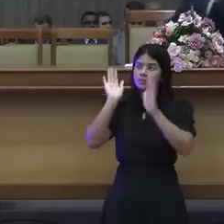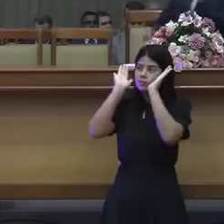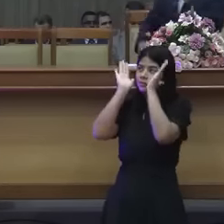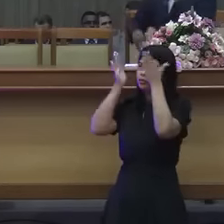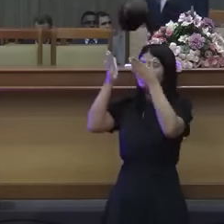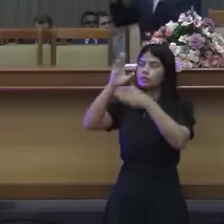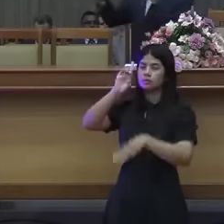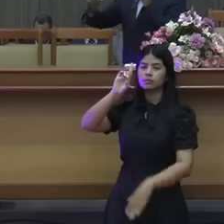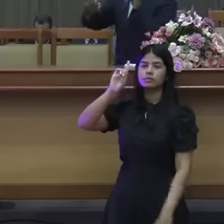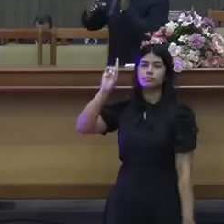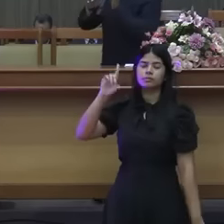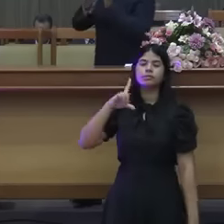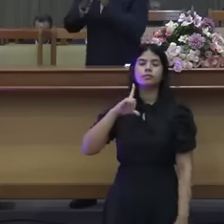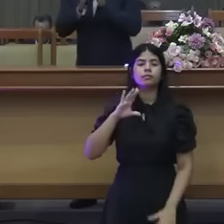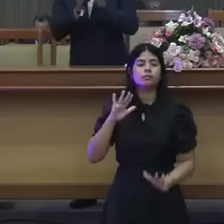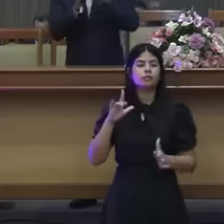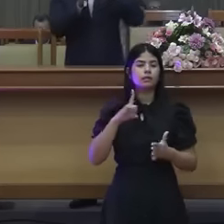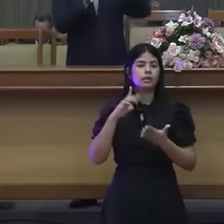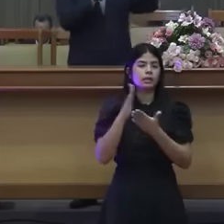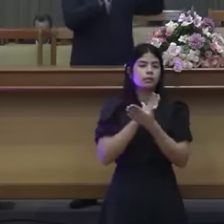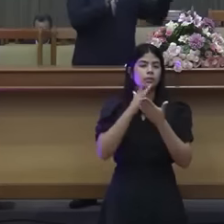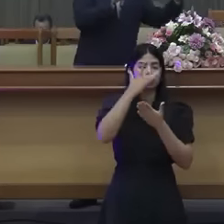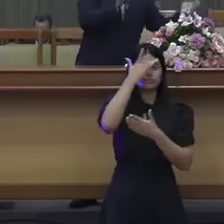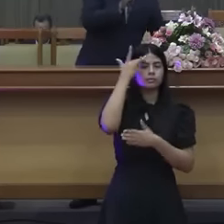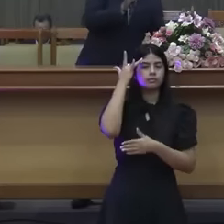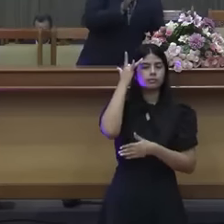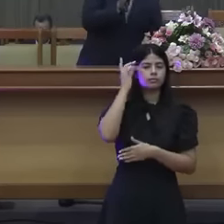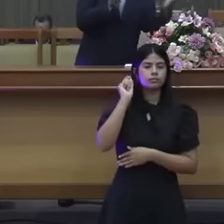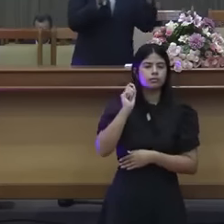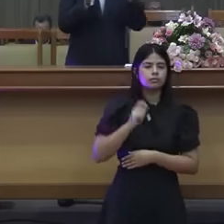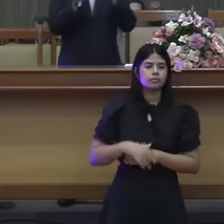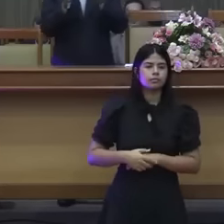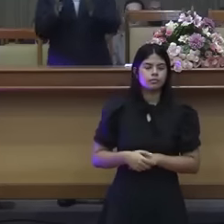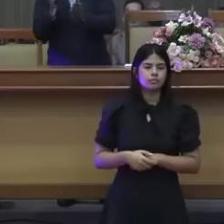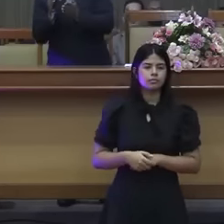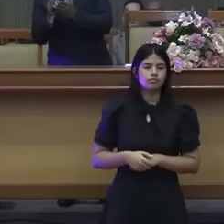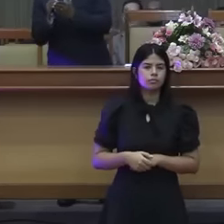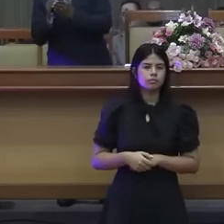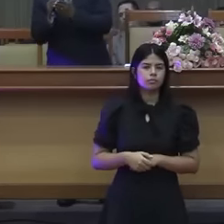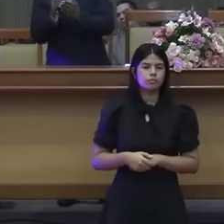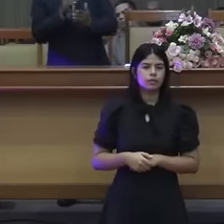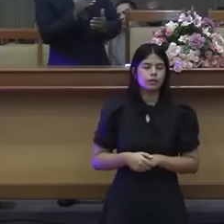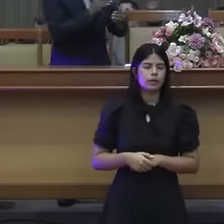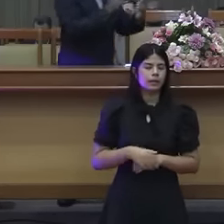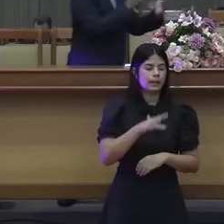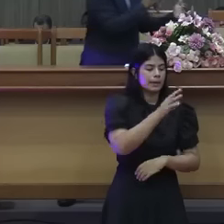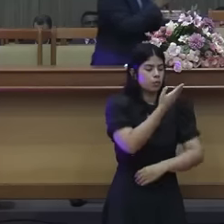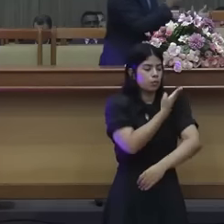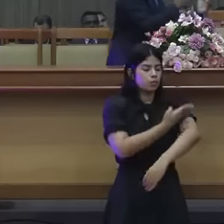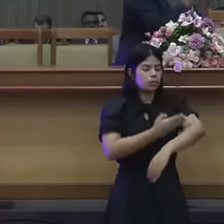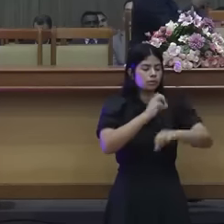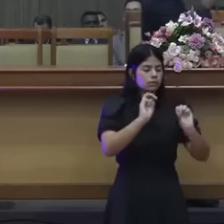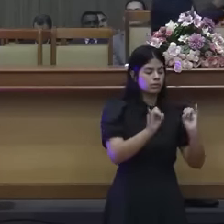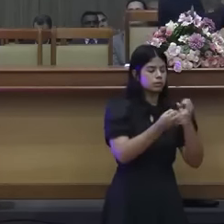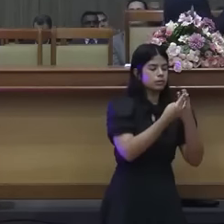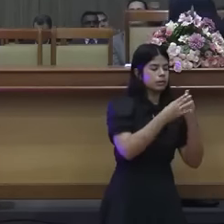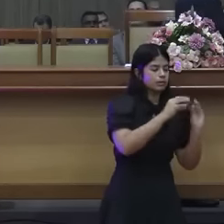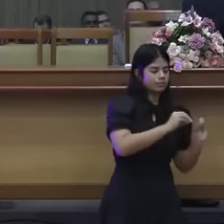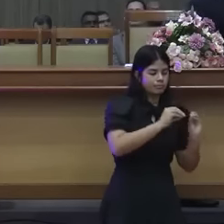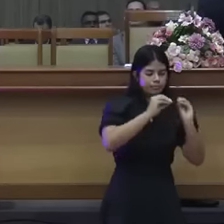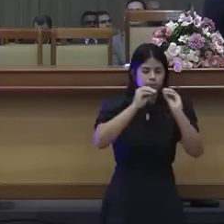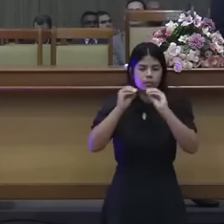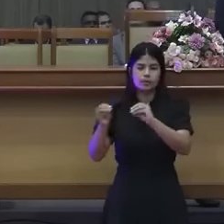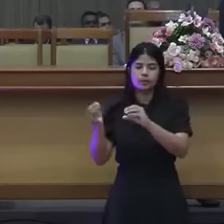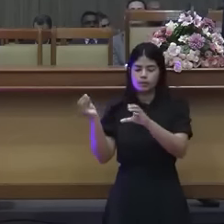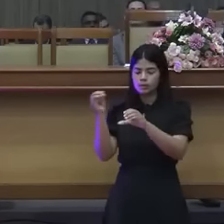seja, tem irmão que ele está trazendo a tradição judaica para a igreja, mas ele também está trazendo a